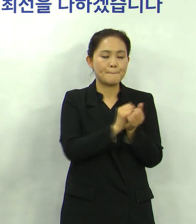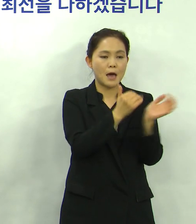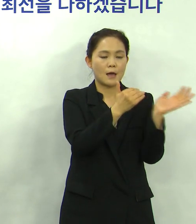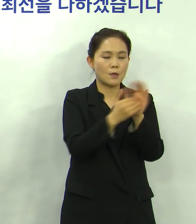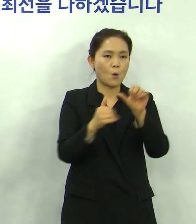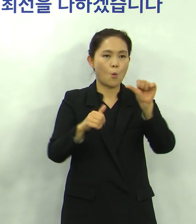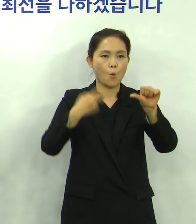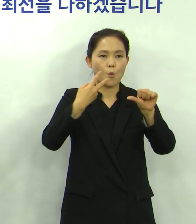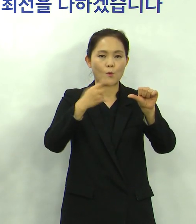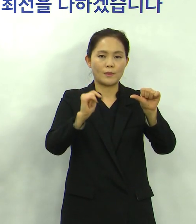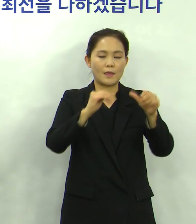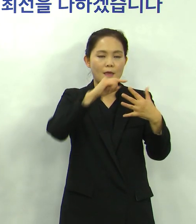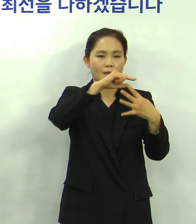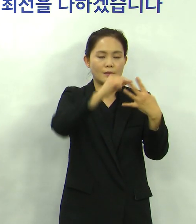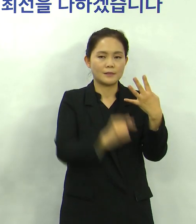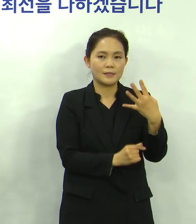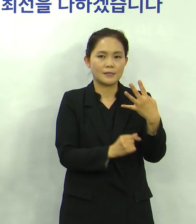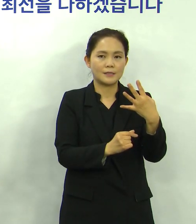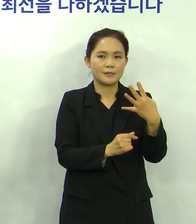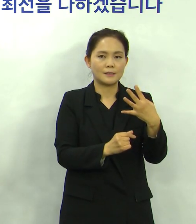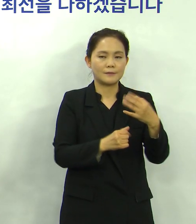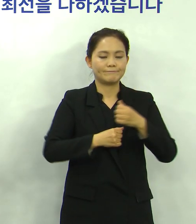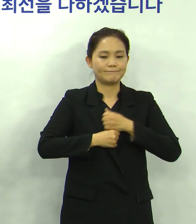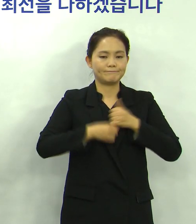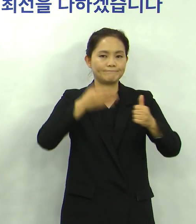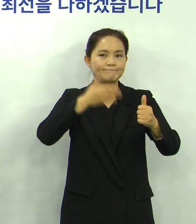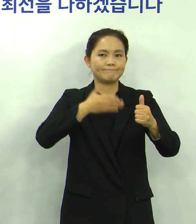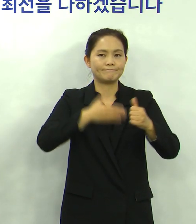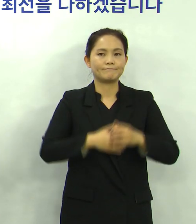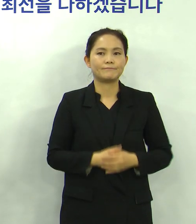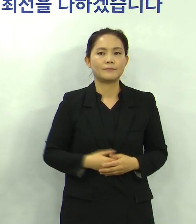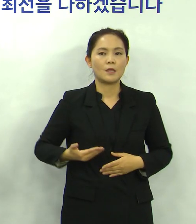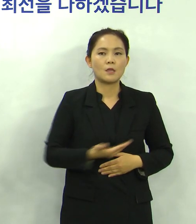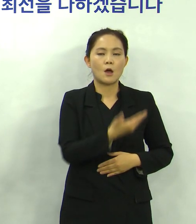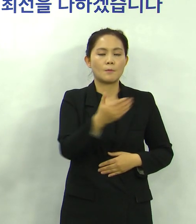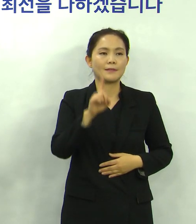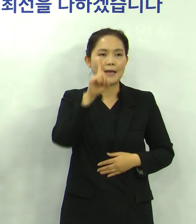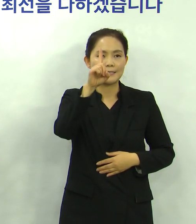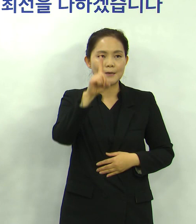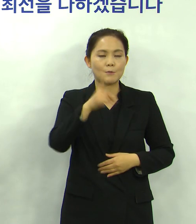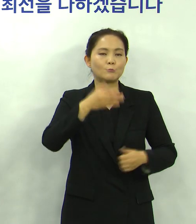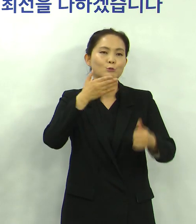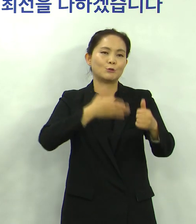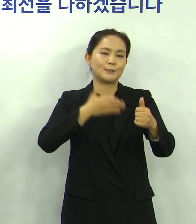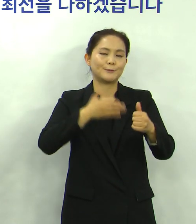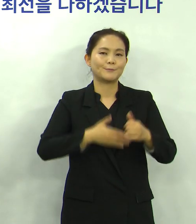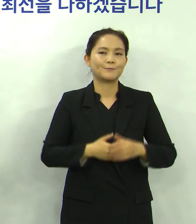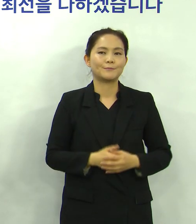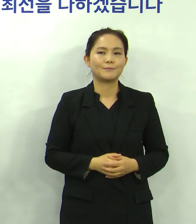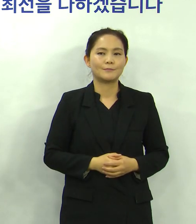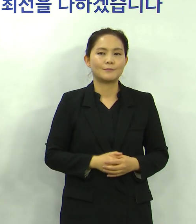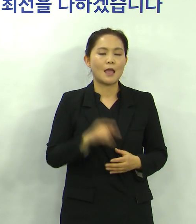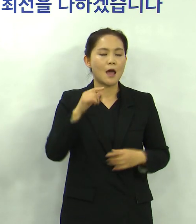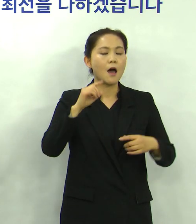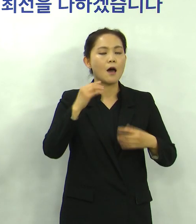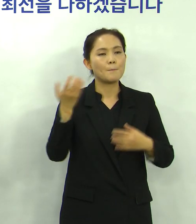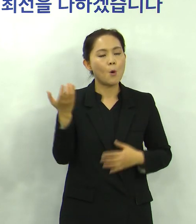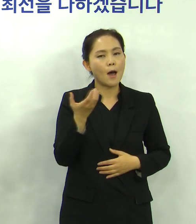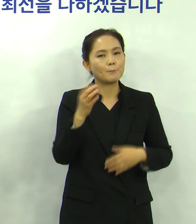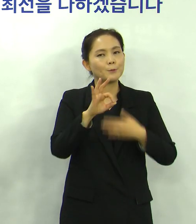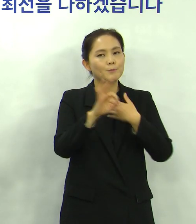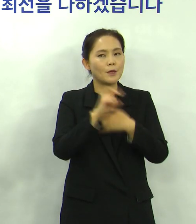핵심 수칙을 반드시 지켜달라는 것입니다 여러분께 다시 한번 부탁드립니다 아프면